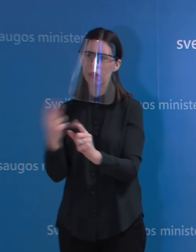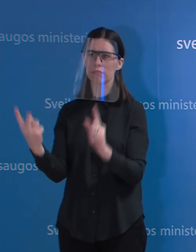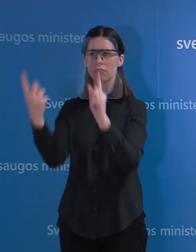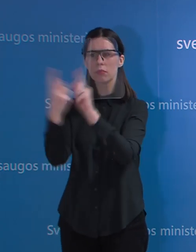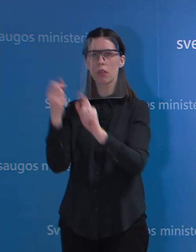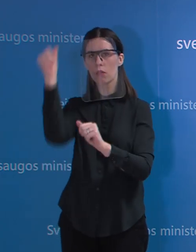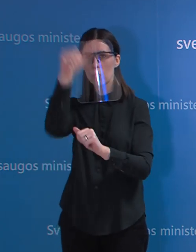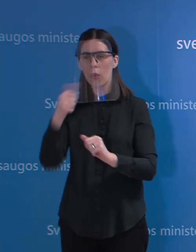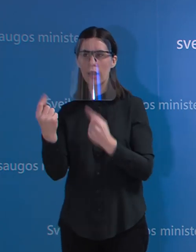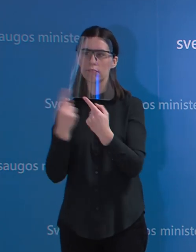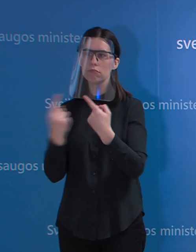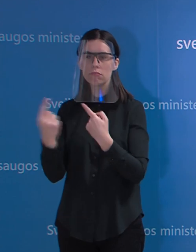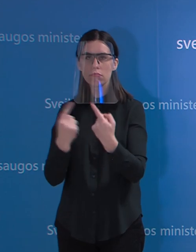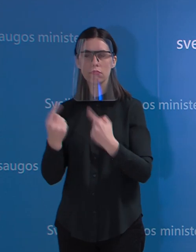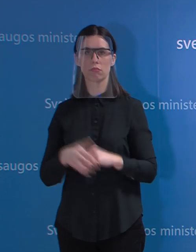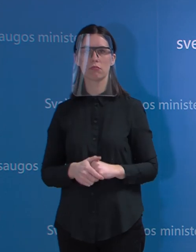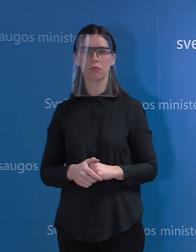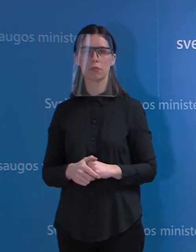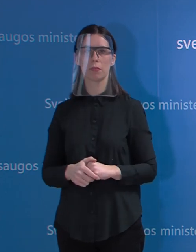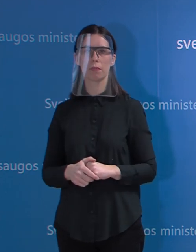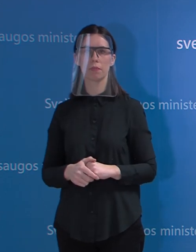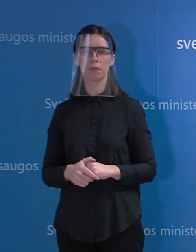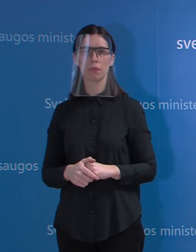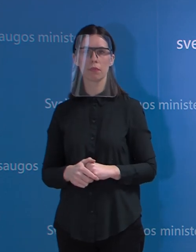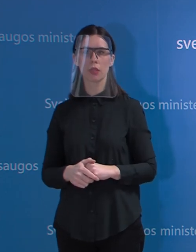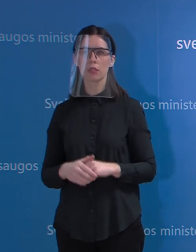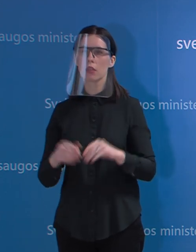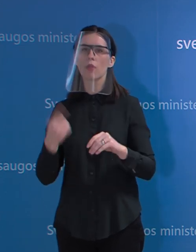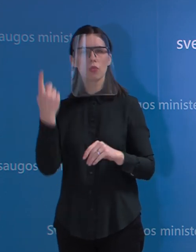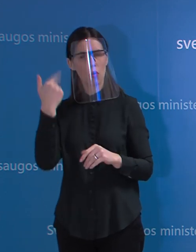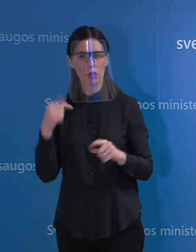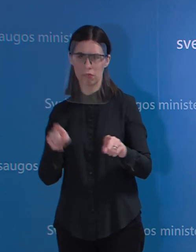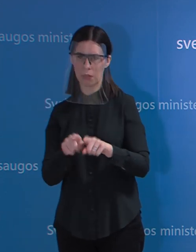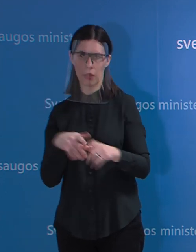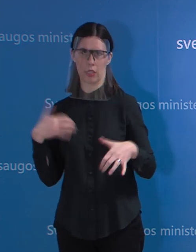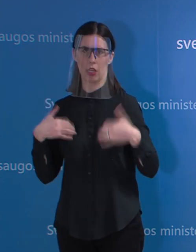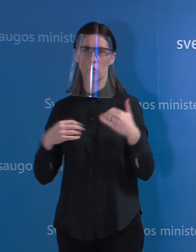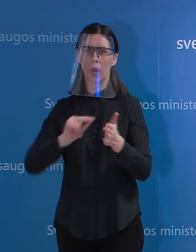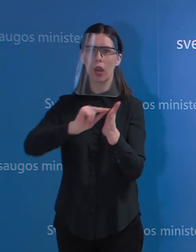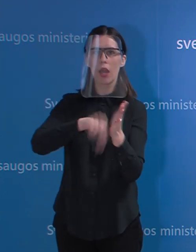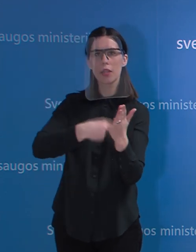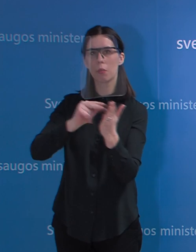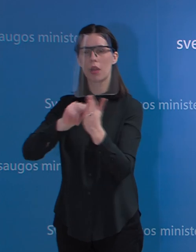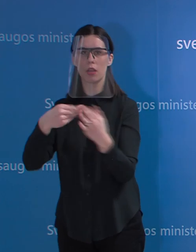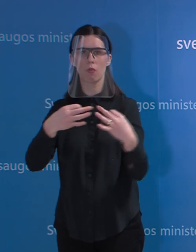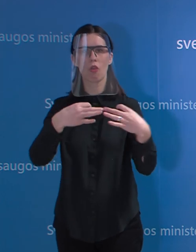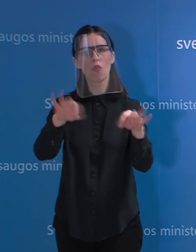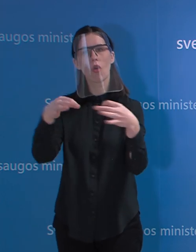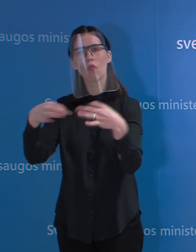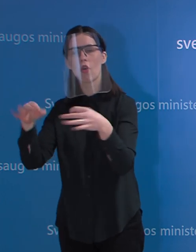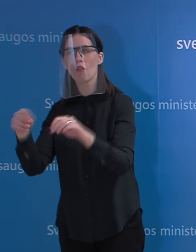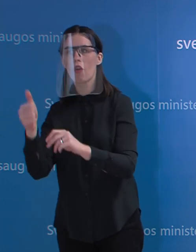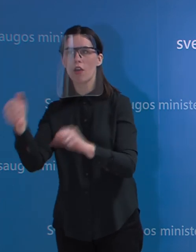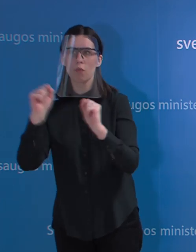ir savo institucijose, kad kaip galima greičiau tie leidimai būtų išduodami dar daugiau. Galiu tiesiog priminti, kad